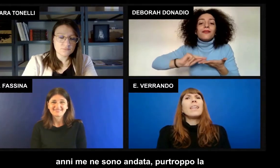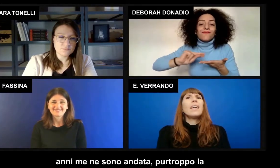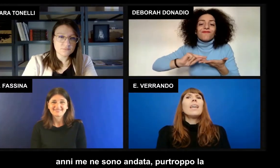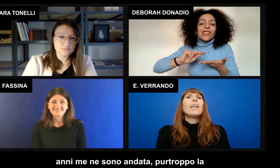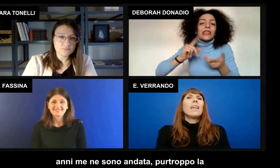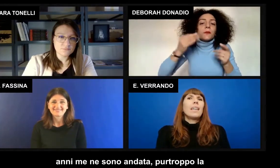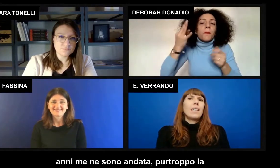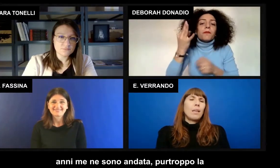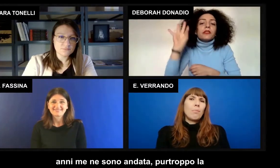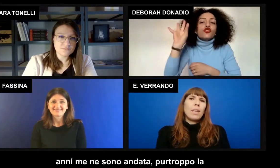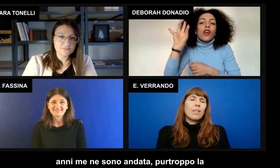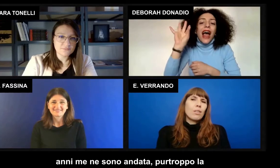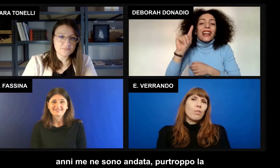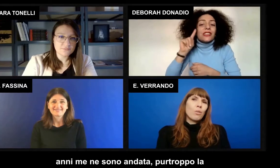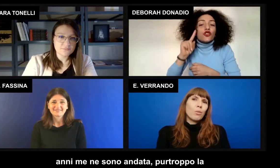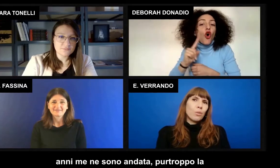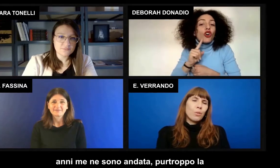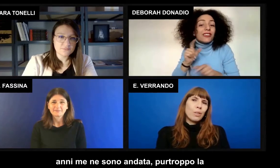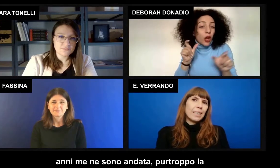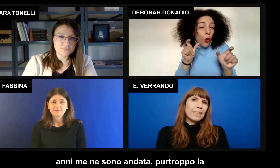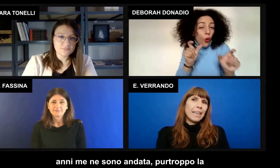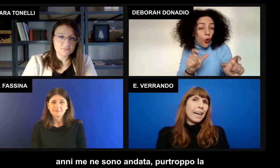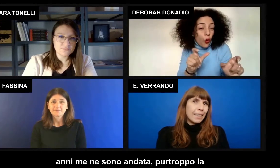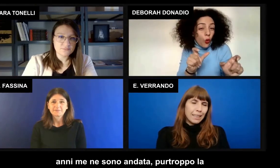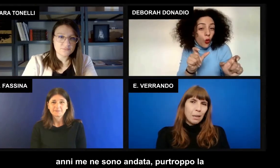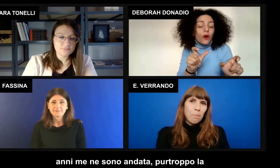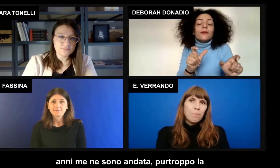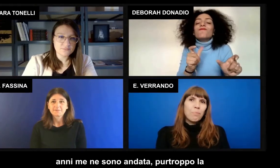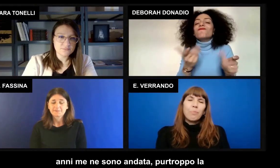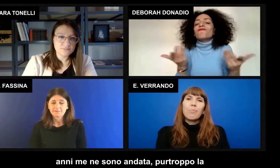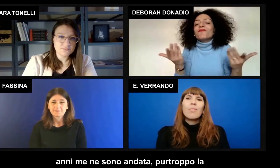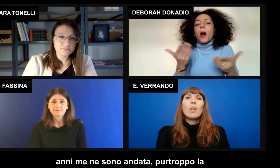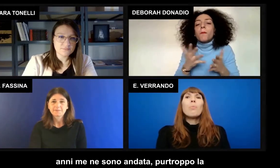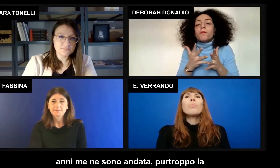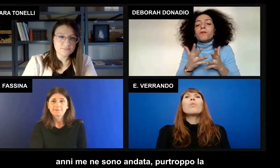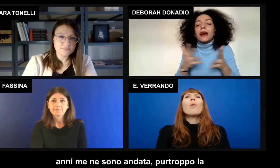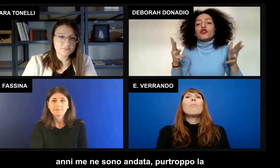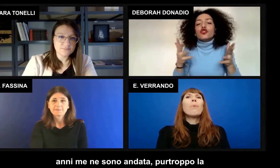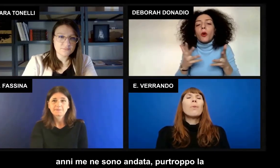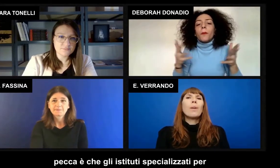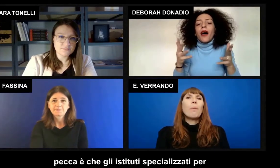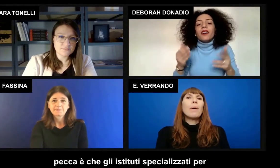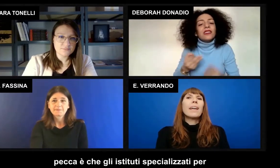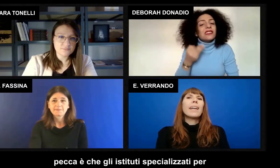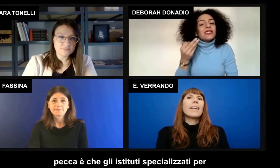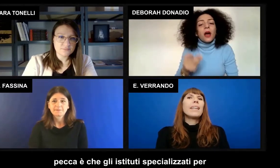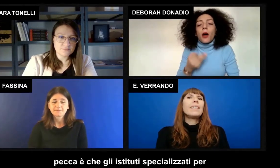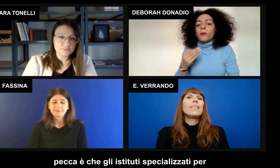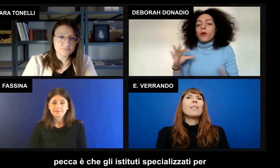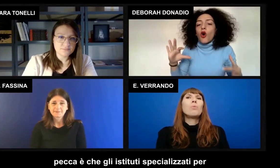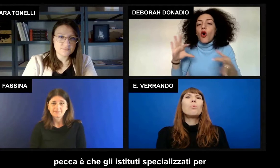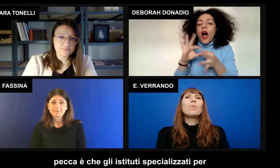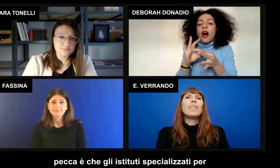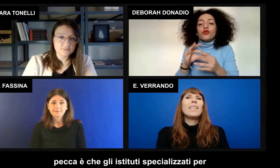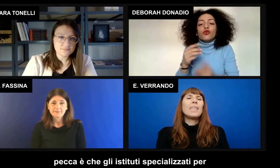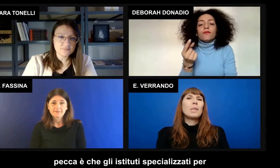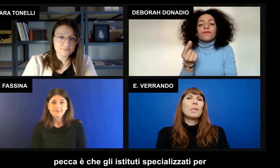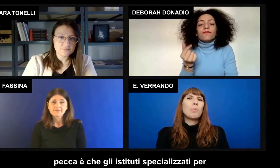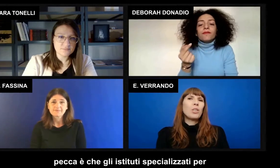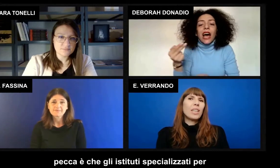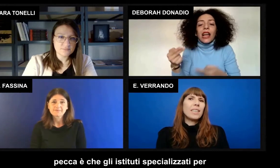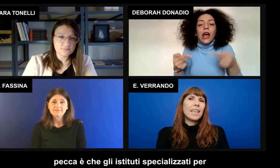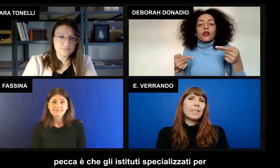anni me ne sono andata. Purtroppo la pecca è che gli istituti